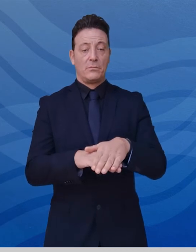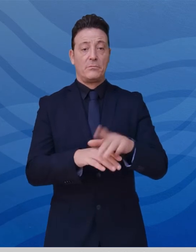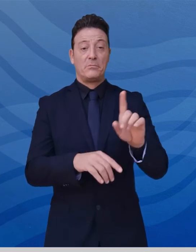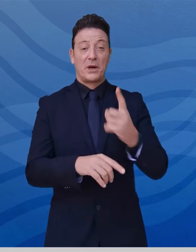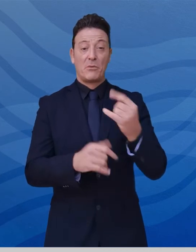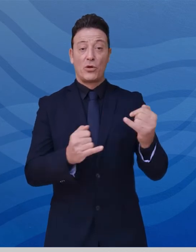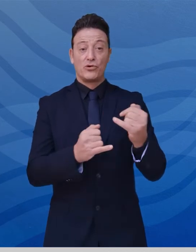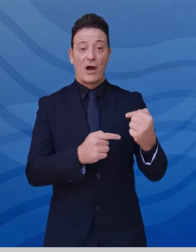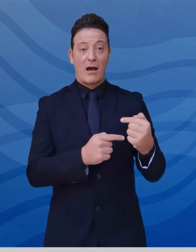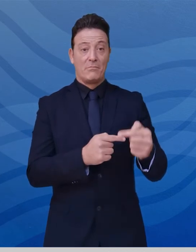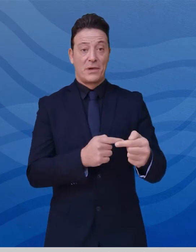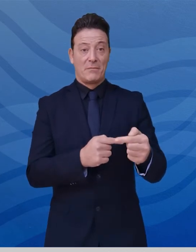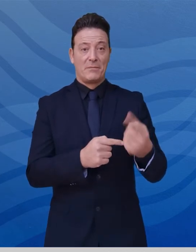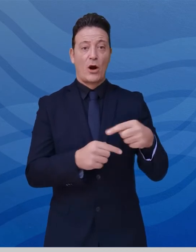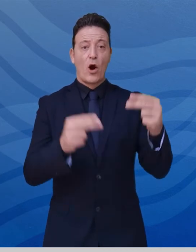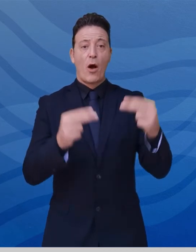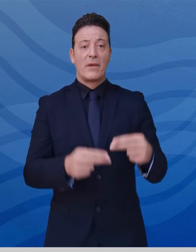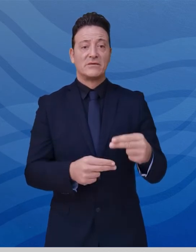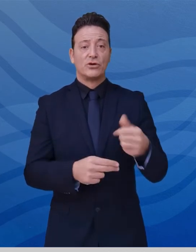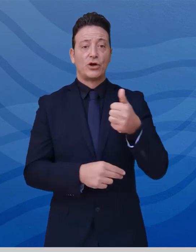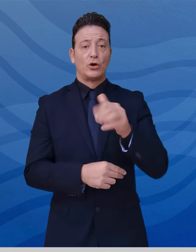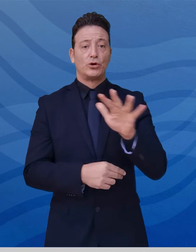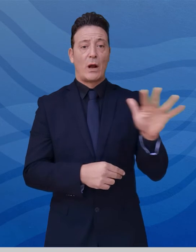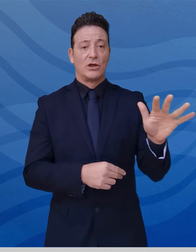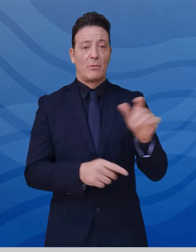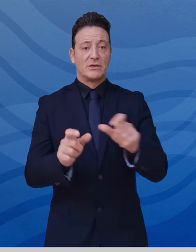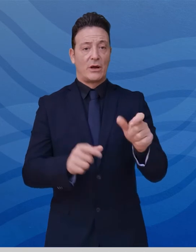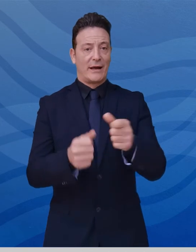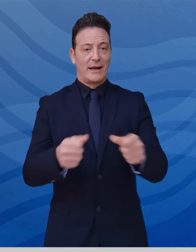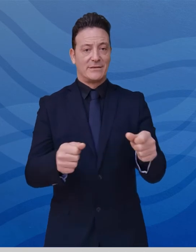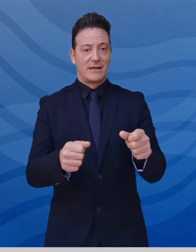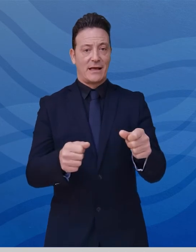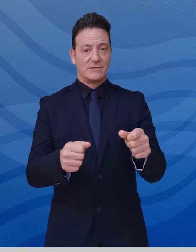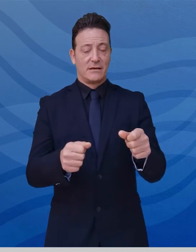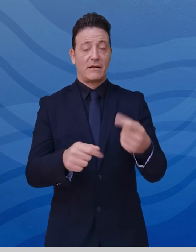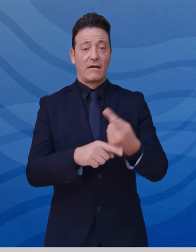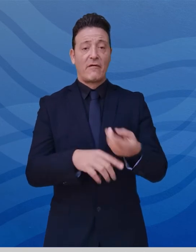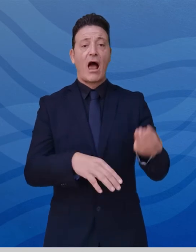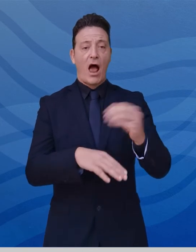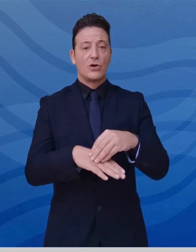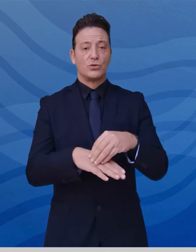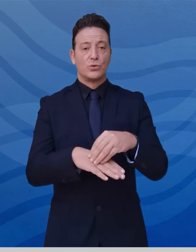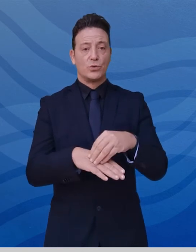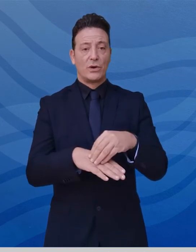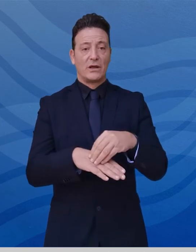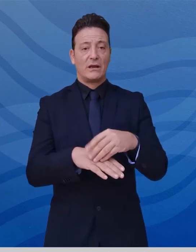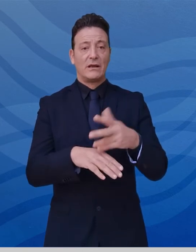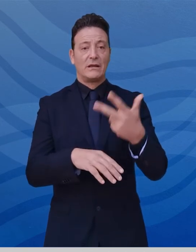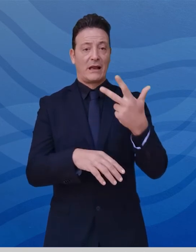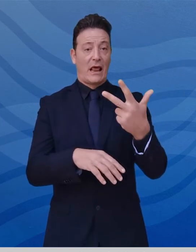dicembre per complessivi 155 residenti a cui devono aggiungersi i tre